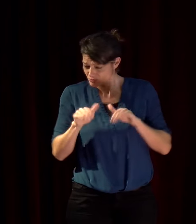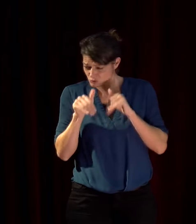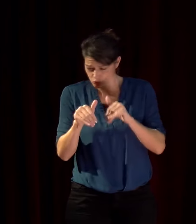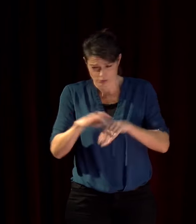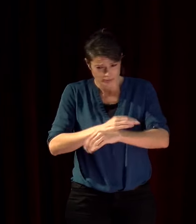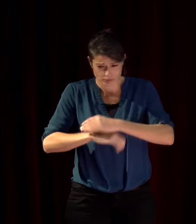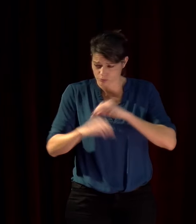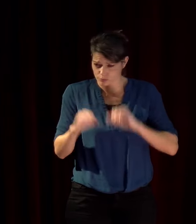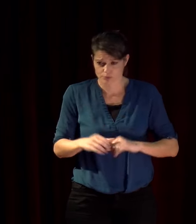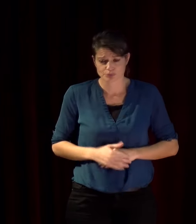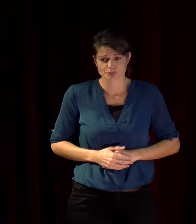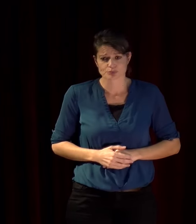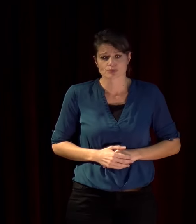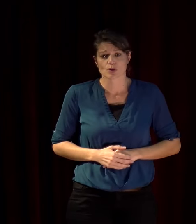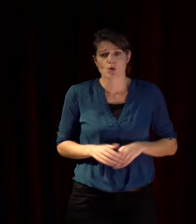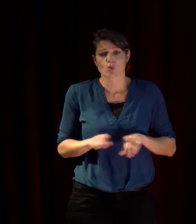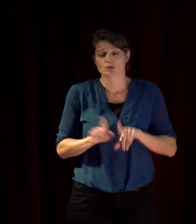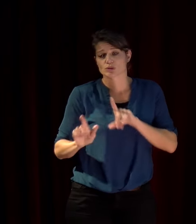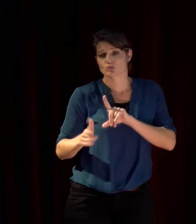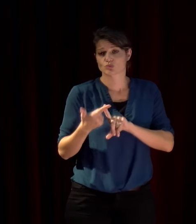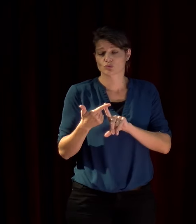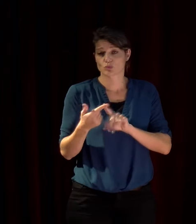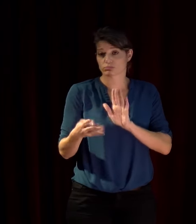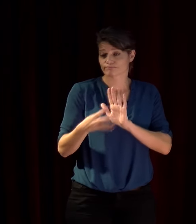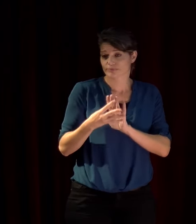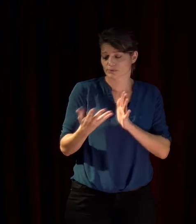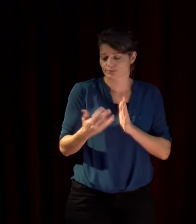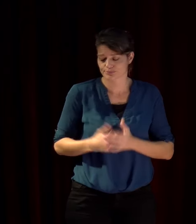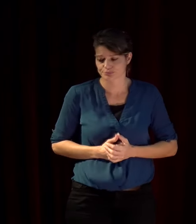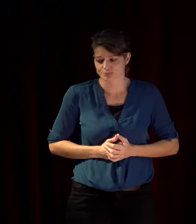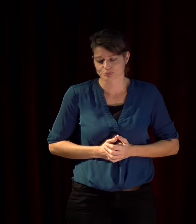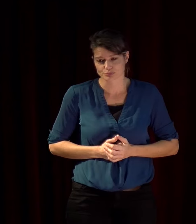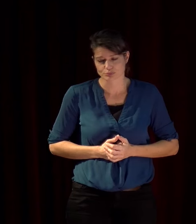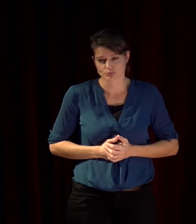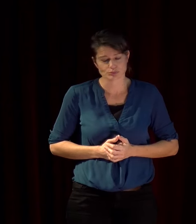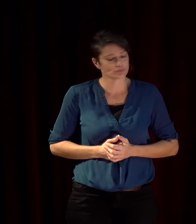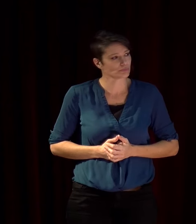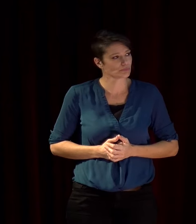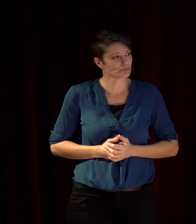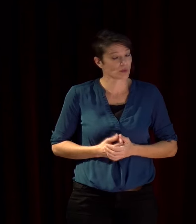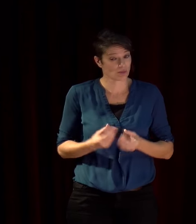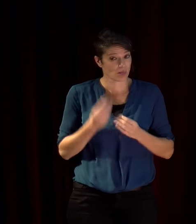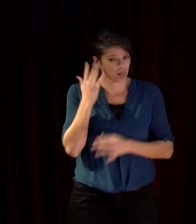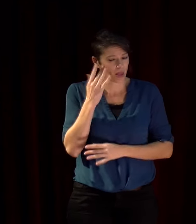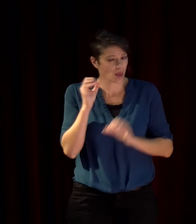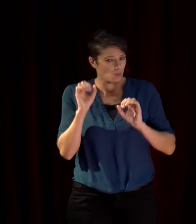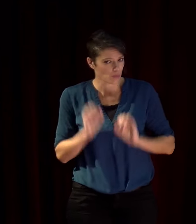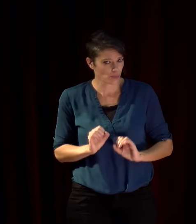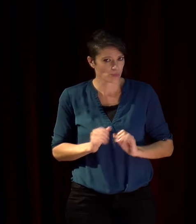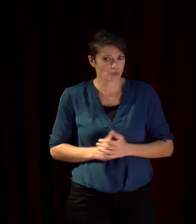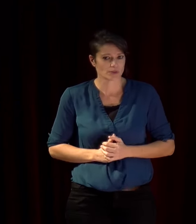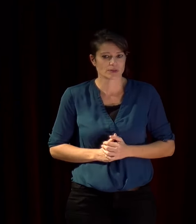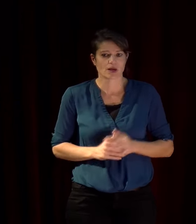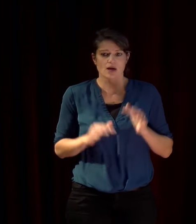qui est aussi très important et qui est très inquiétant maintenant c'est les obstacles à la